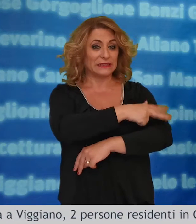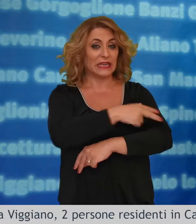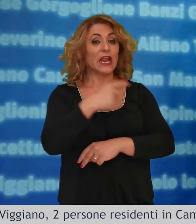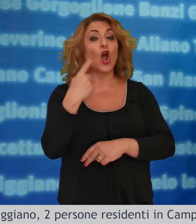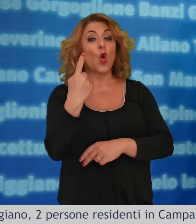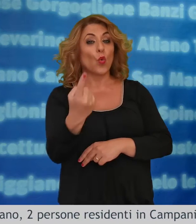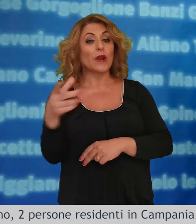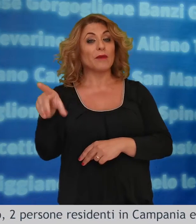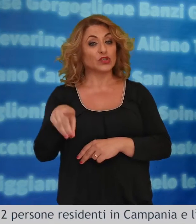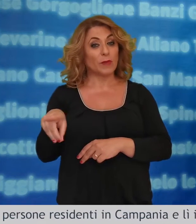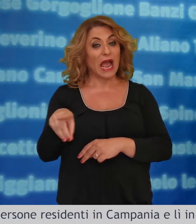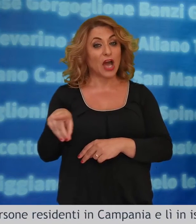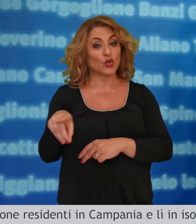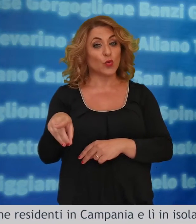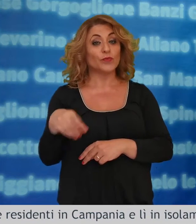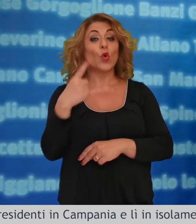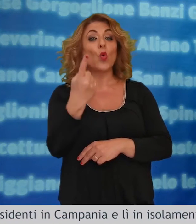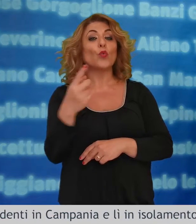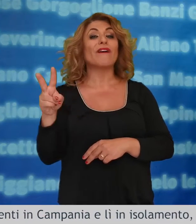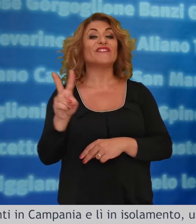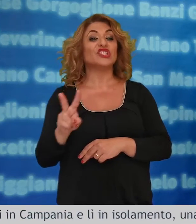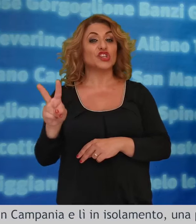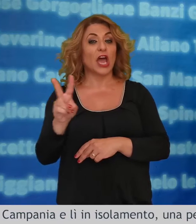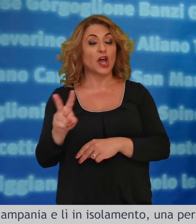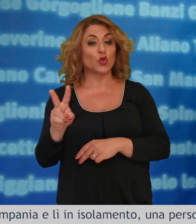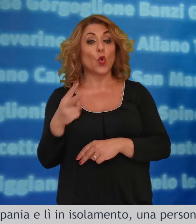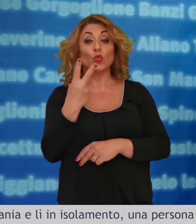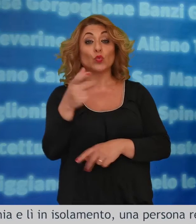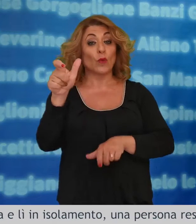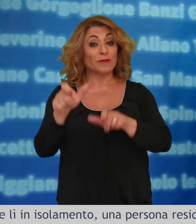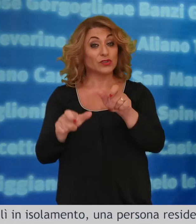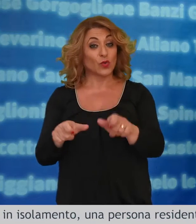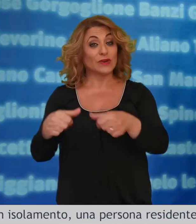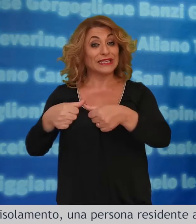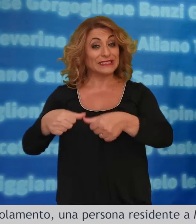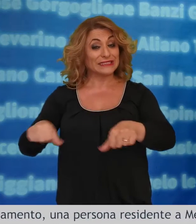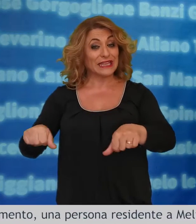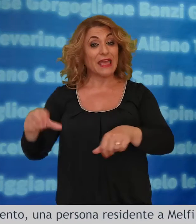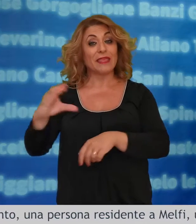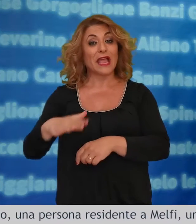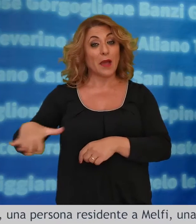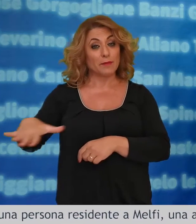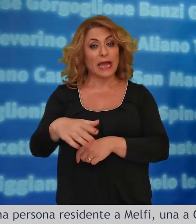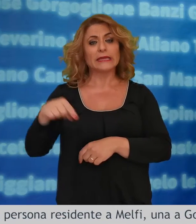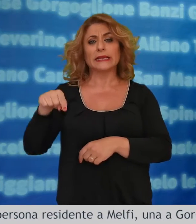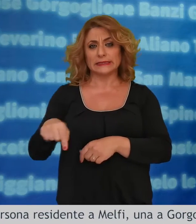pesco pagano una a vigiano due persone residenti in campania e lì in